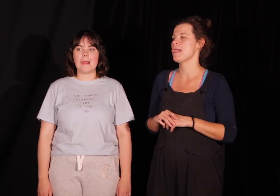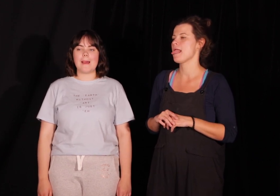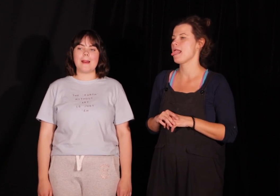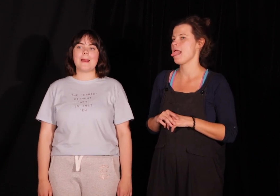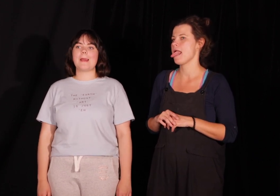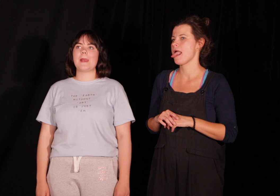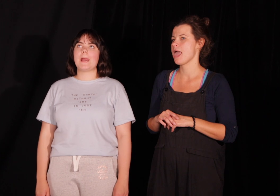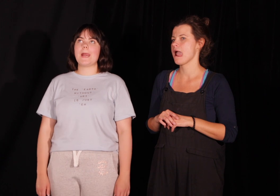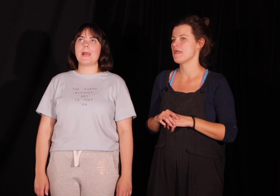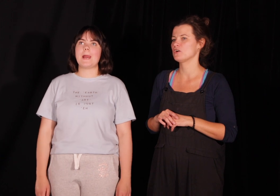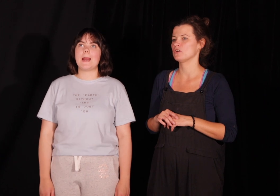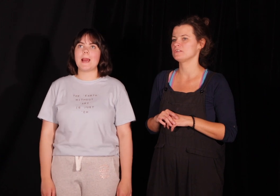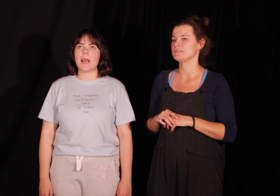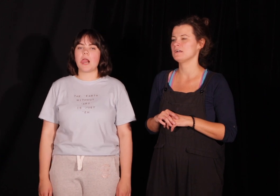Mhm. Jak kotki, tak?